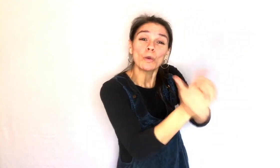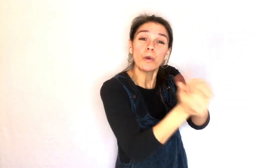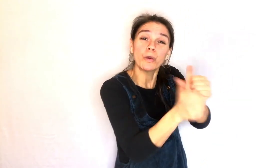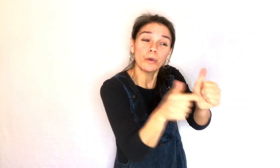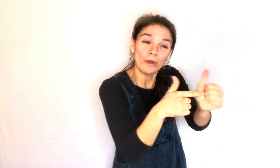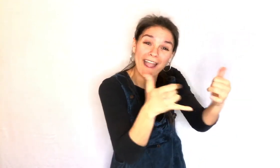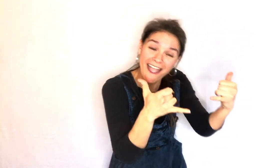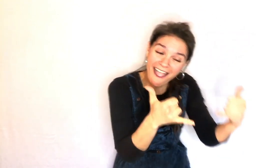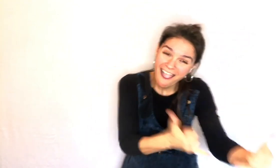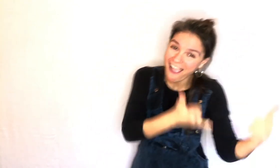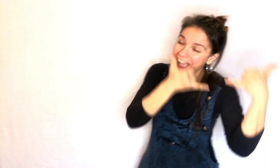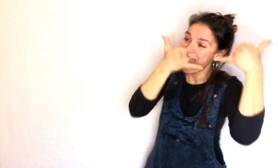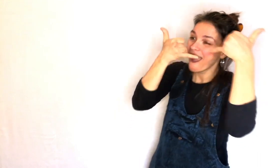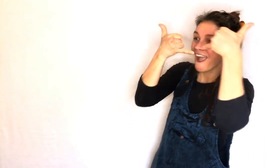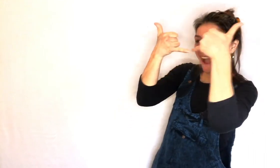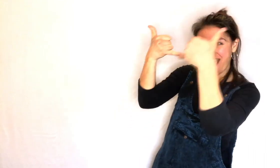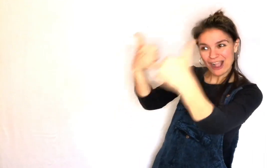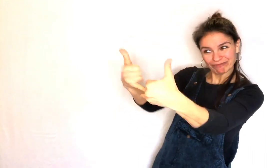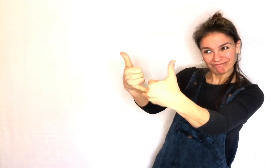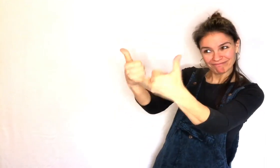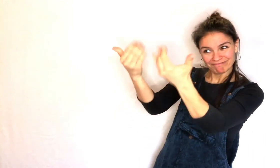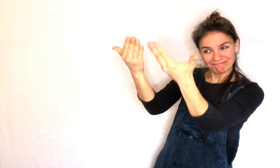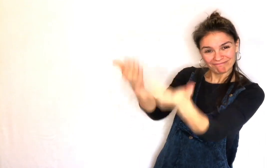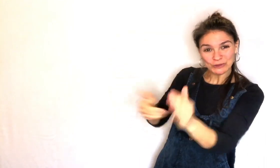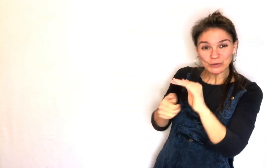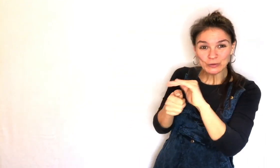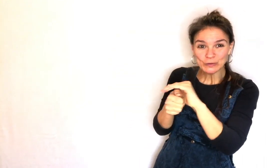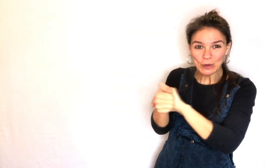donna le prix de la course à la tortue.